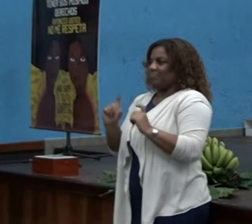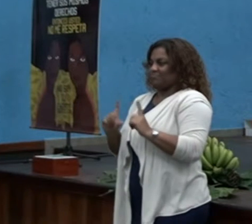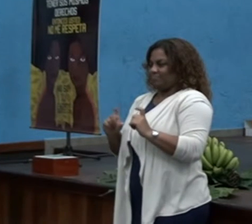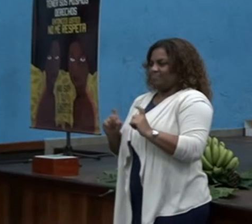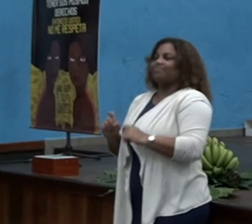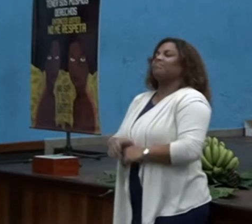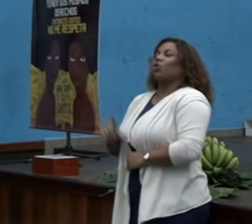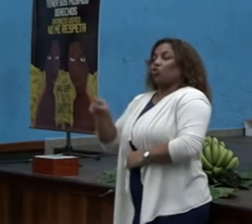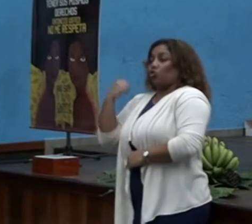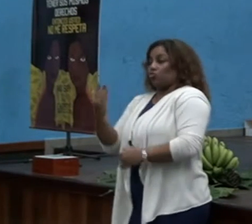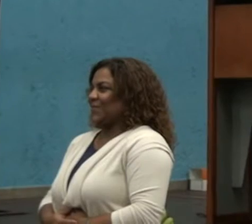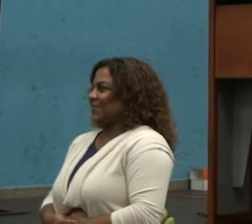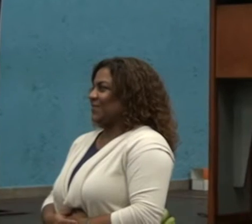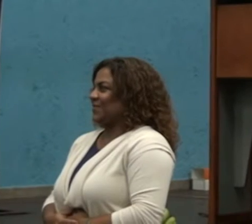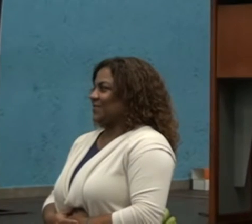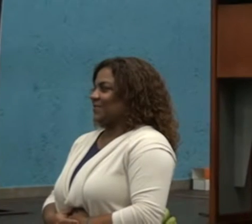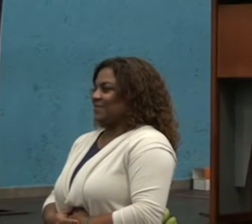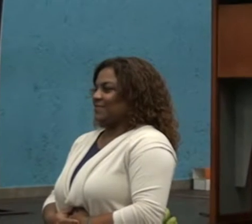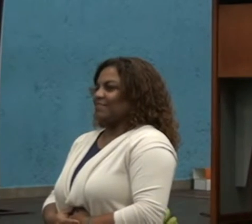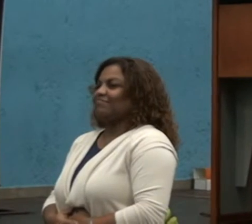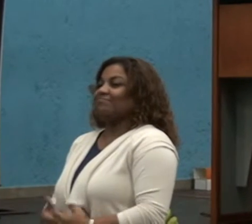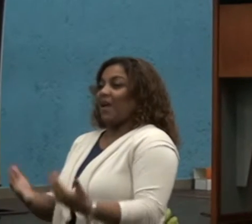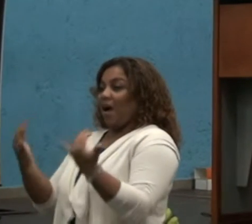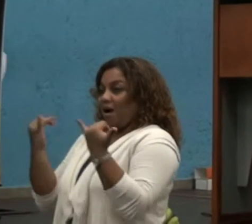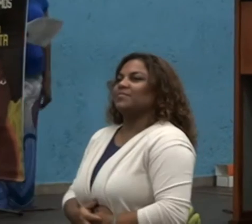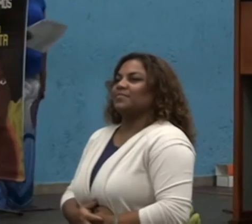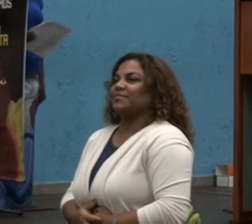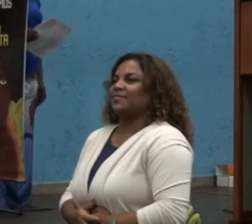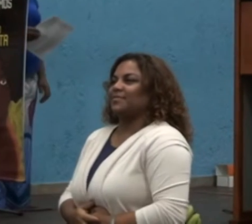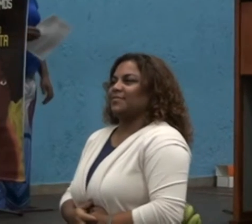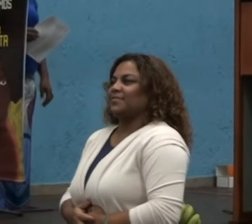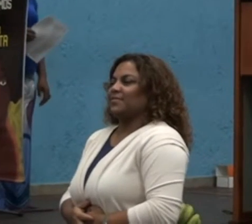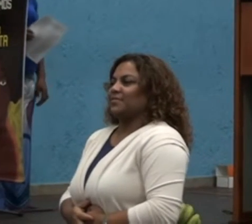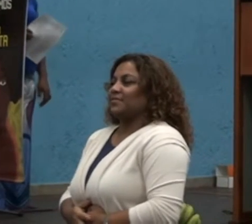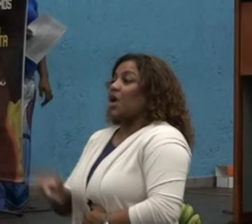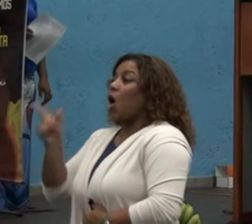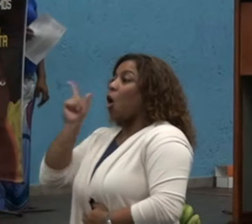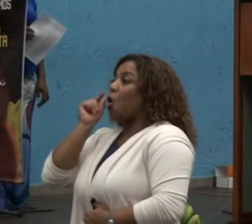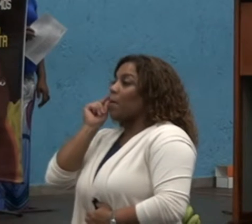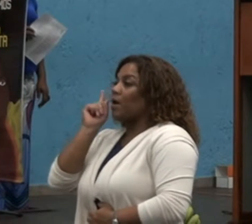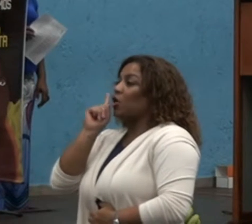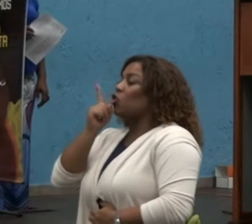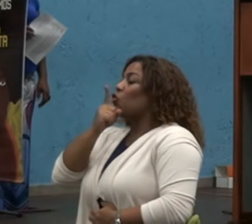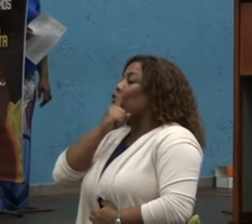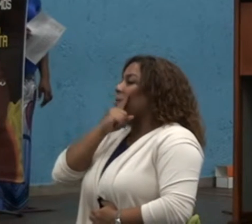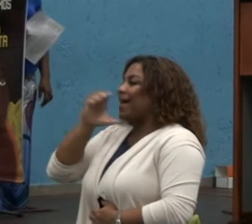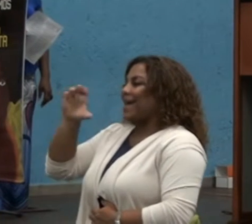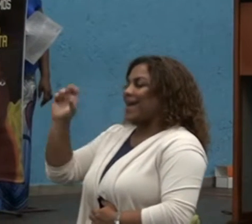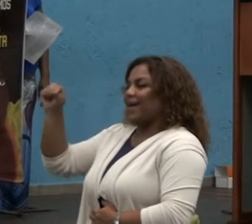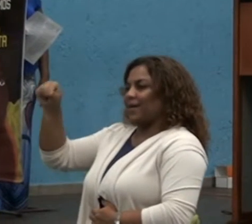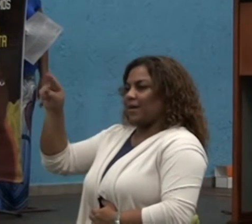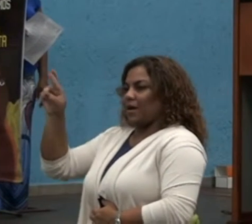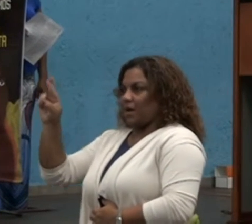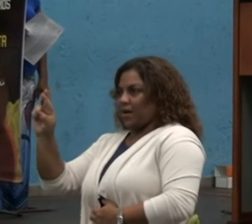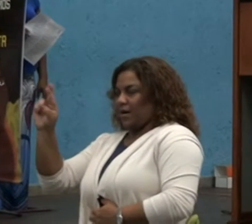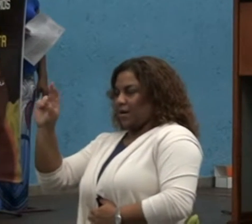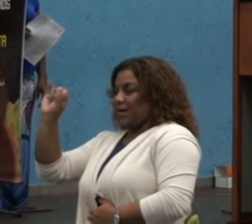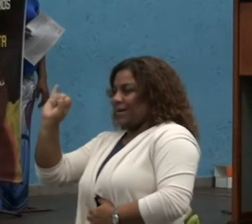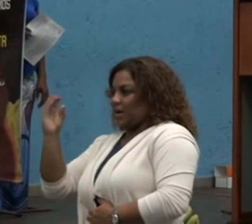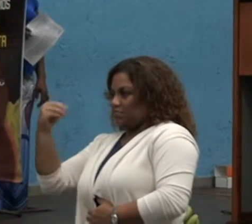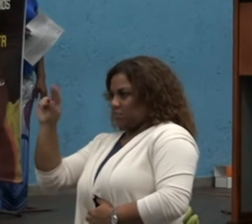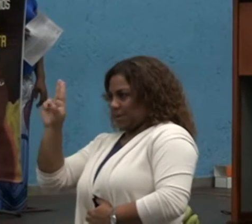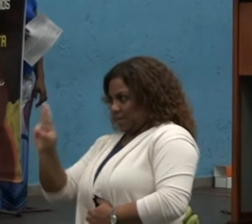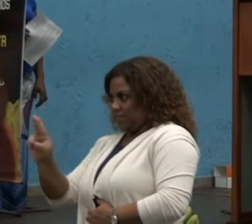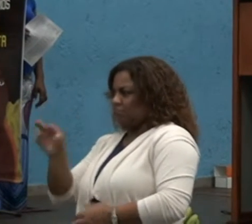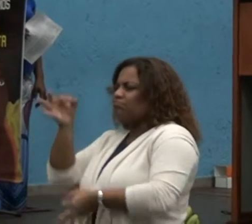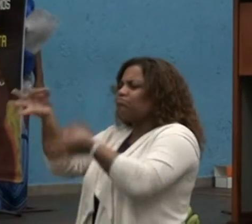actividad. A continuación, el señor Enrique Ayala con el tema de la